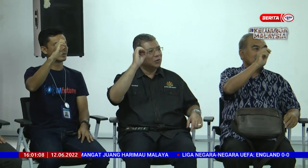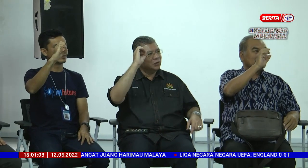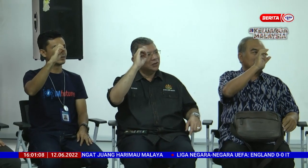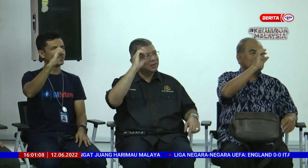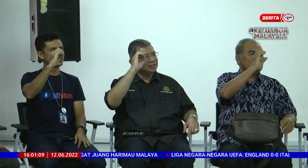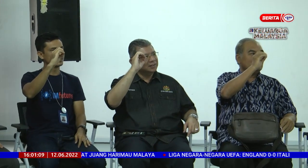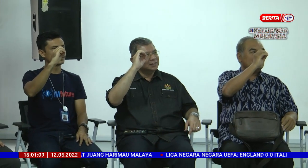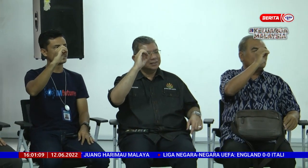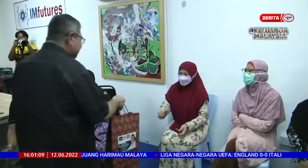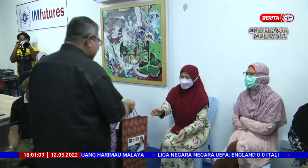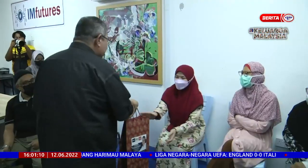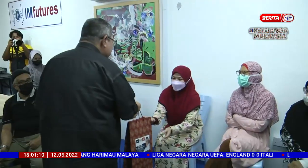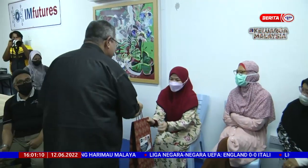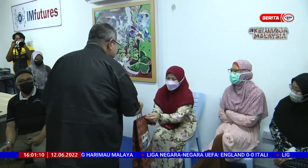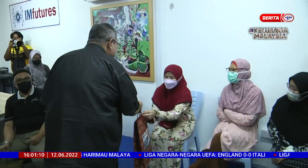kepada Jumaat Haji dalam Parlimen itu di Kuantan.